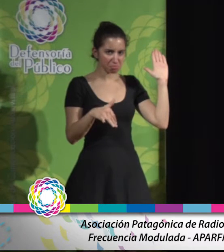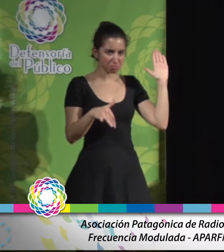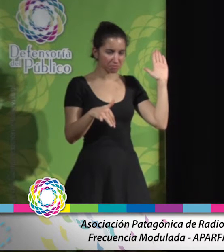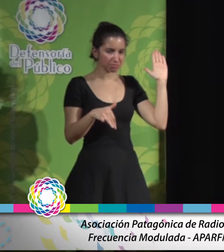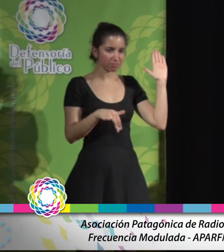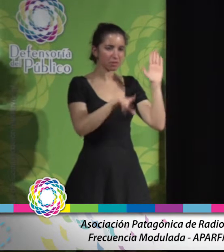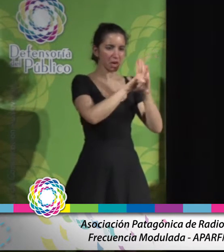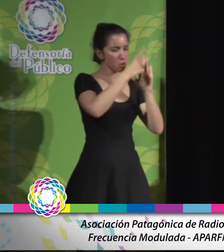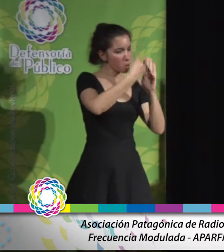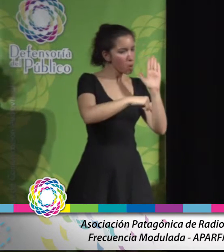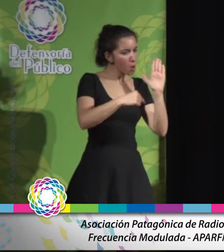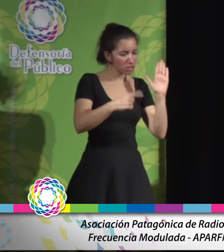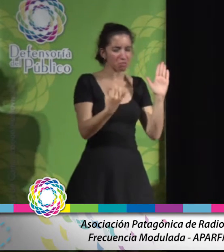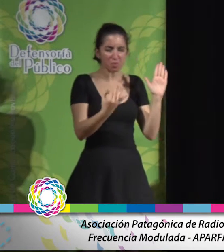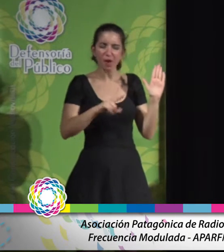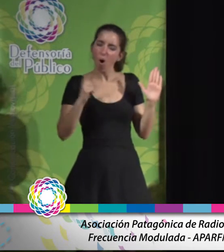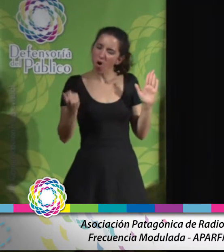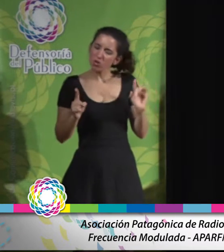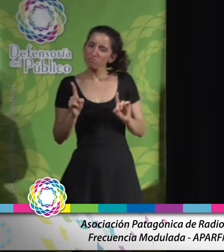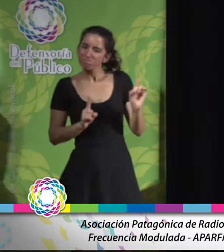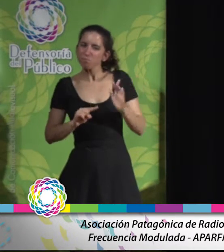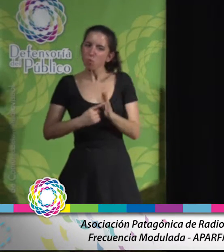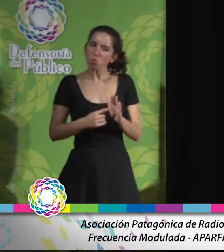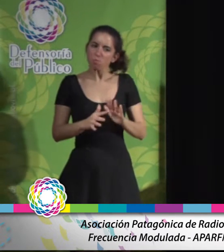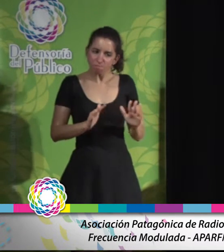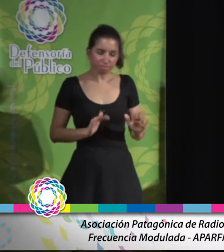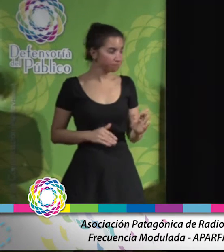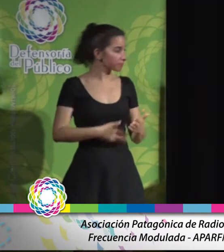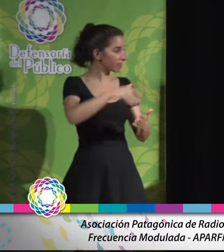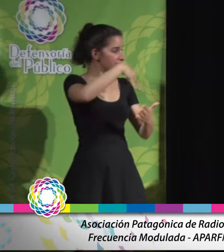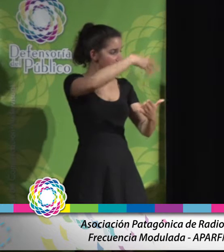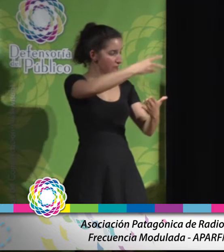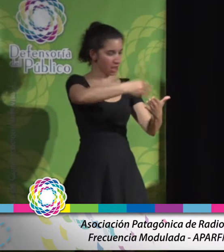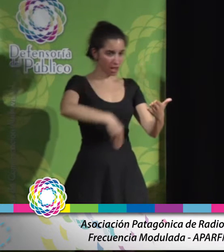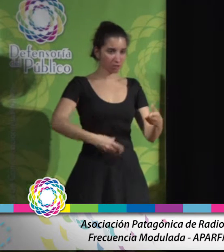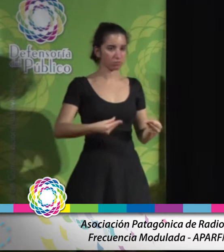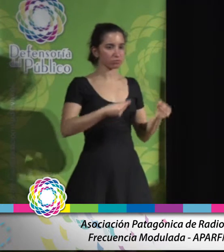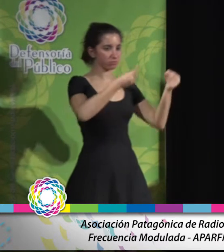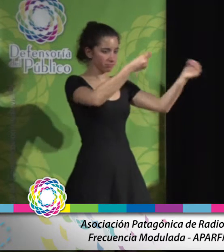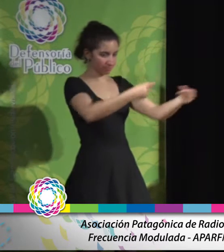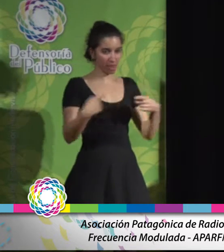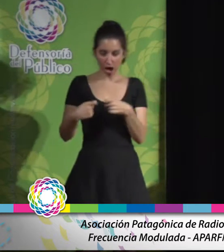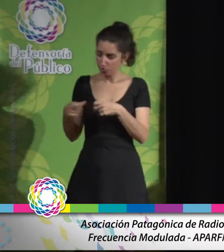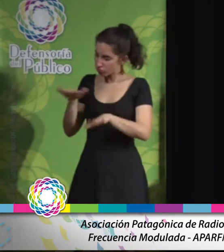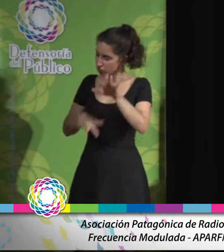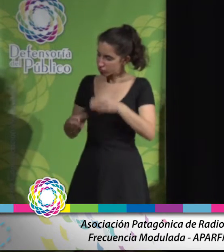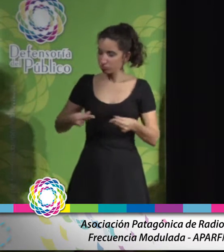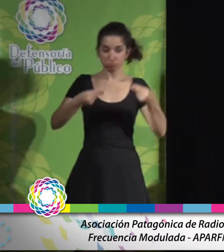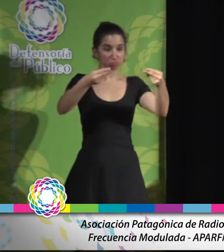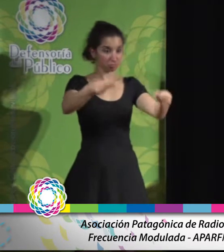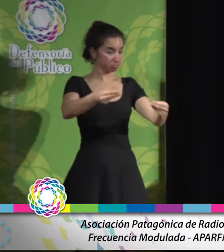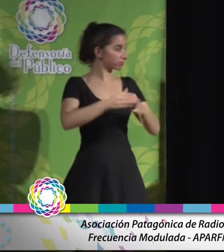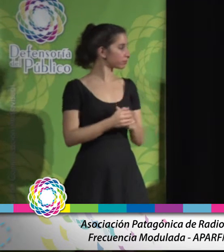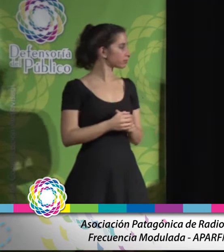aspecto nosotros hemos cuestionado. Traigo acá un documento que hemos preparado lo de la asociación, que es